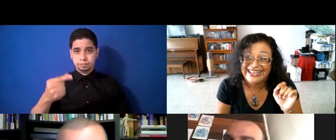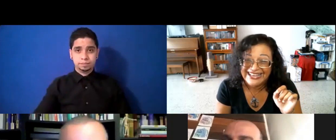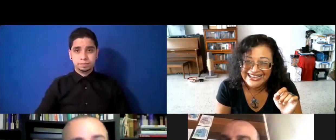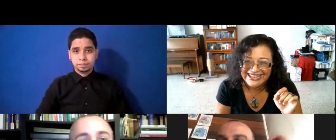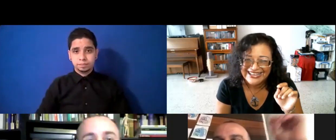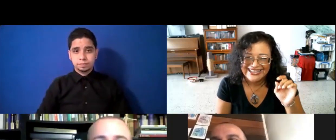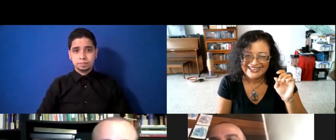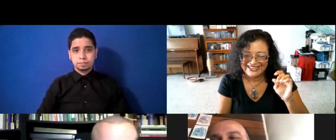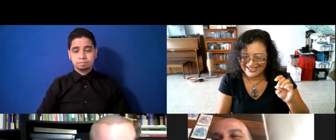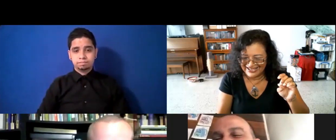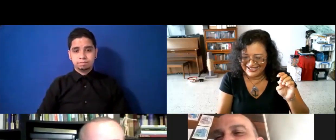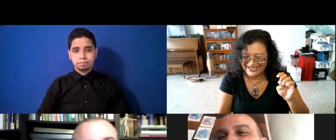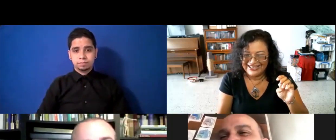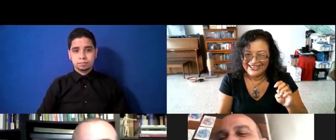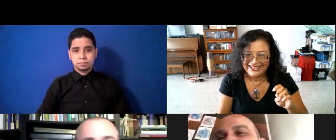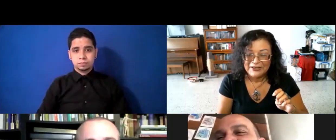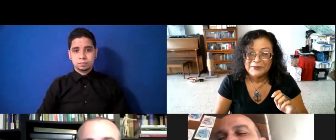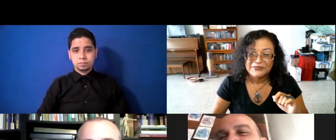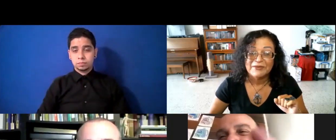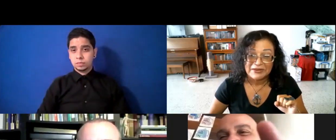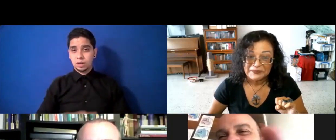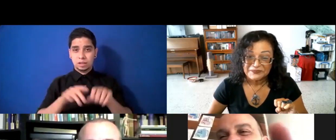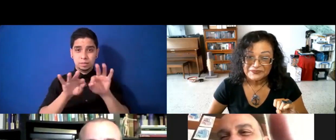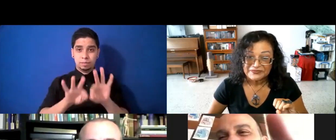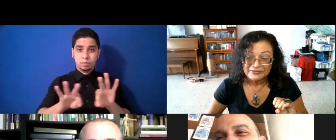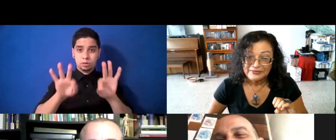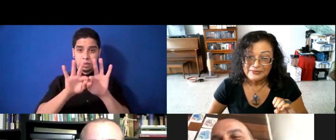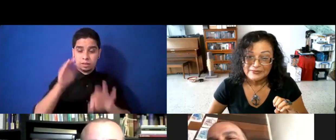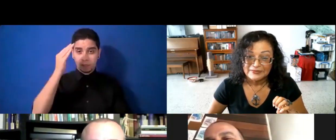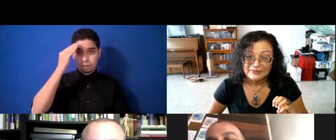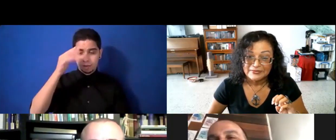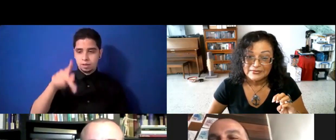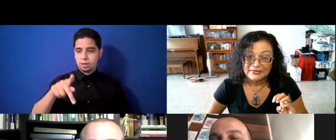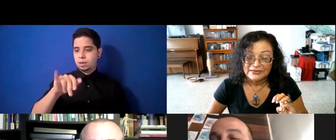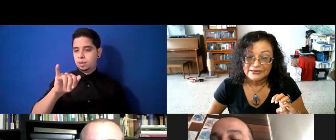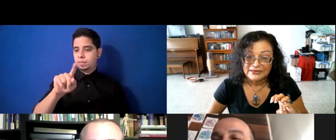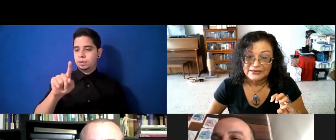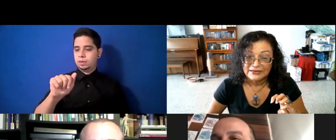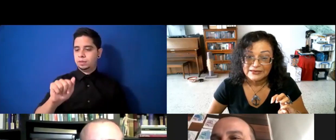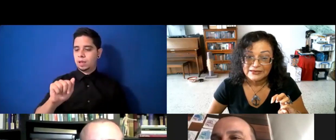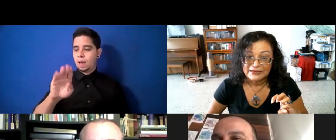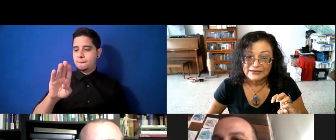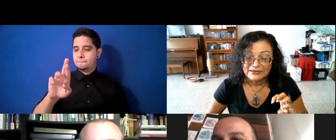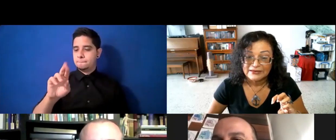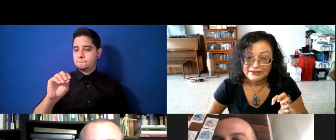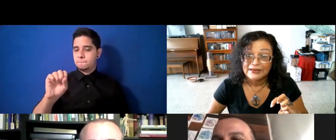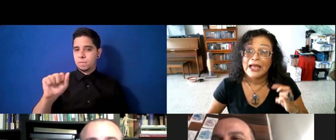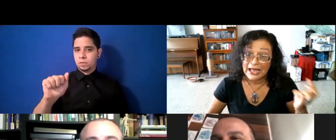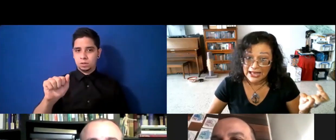da el salón. Y es importante señalar que Pizabrosa, contrario a como escribe uno, Piza, ¿verdad? Que es P-I-Z